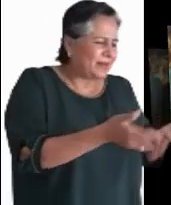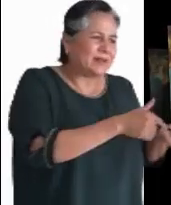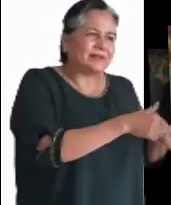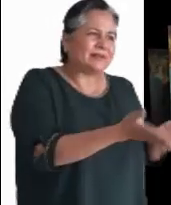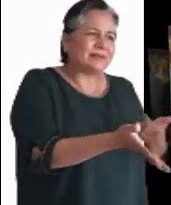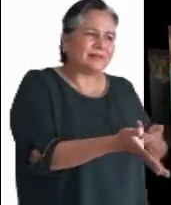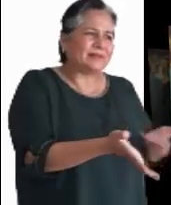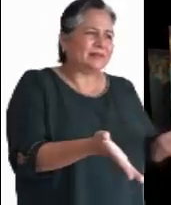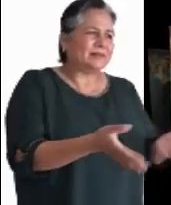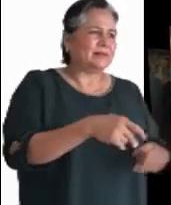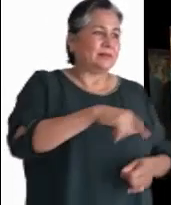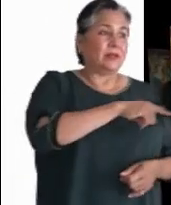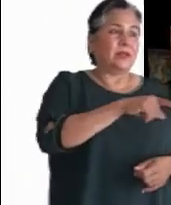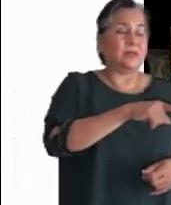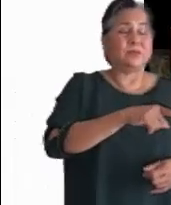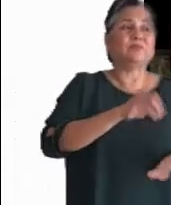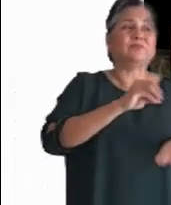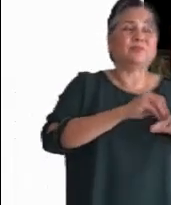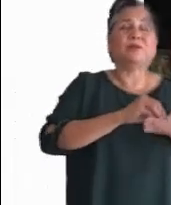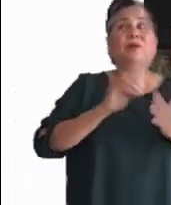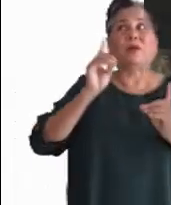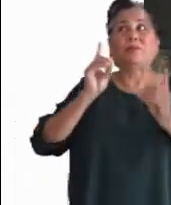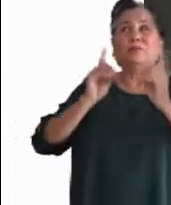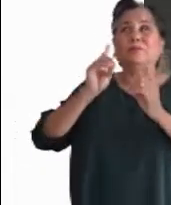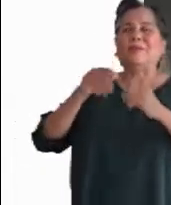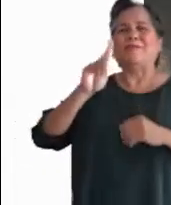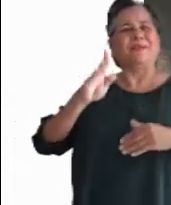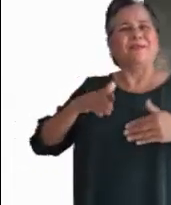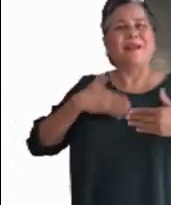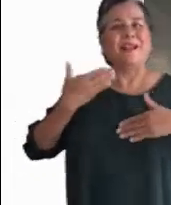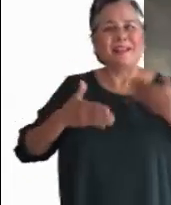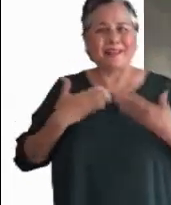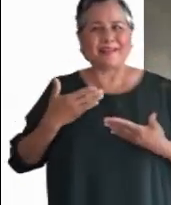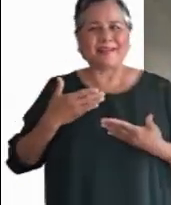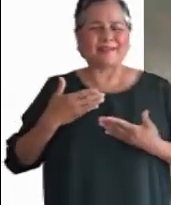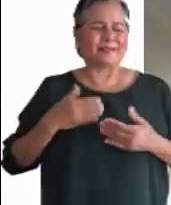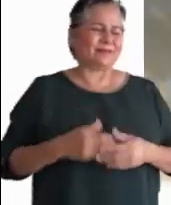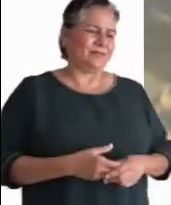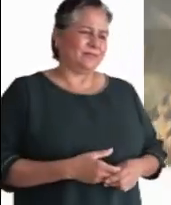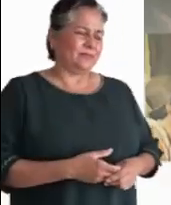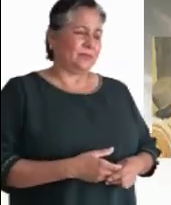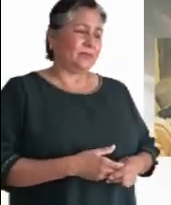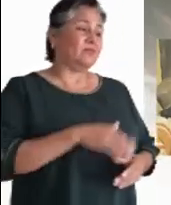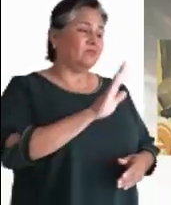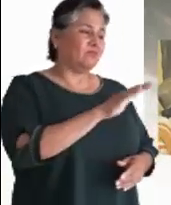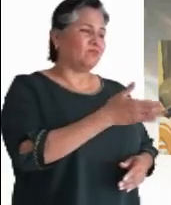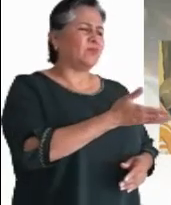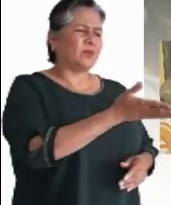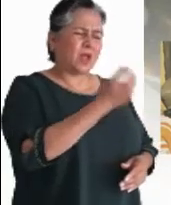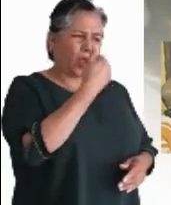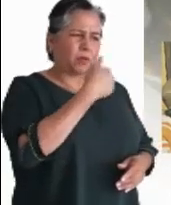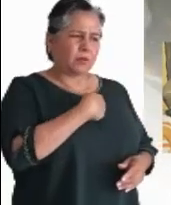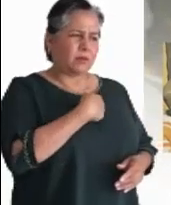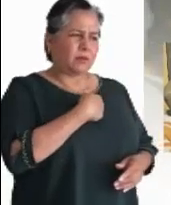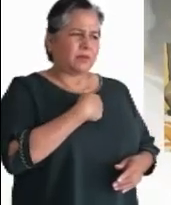pies. Pero como ellos no acababan de creer de pura alegría y seguían atónitos, les dijo, ¿tienen aquí algo de